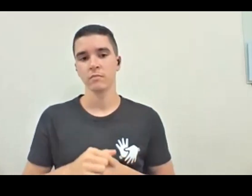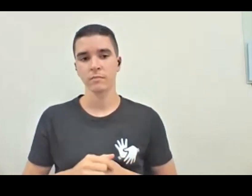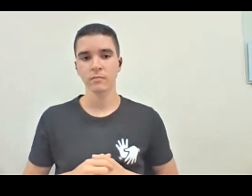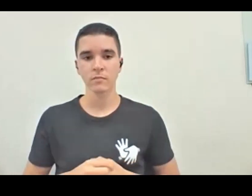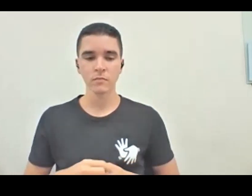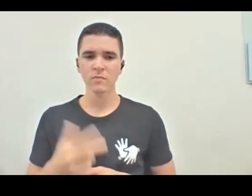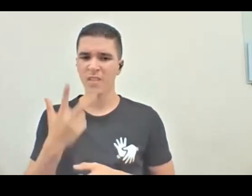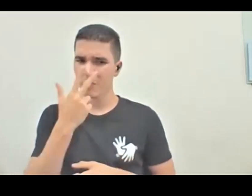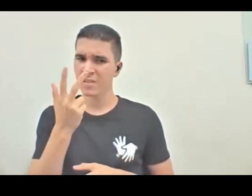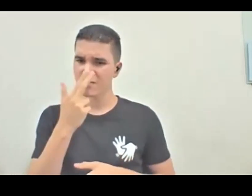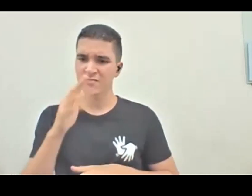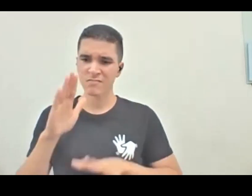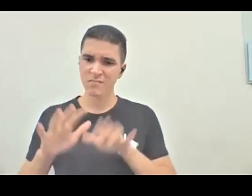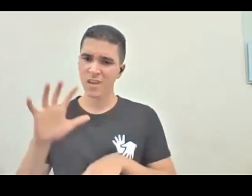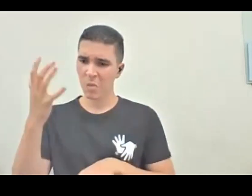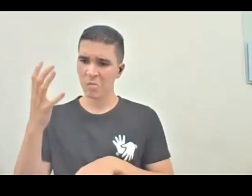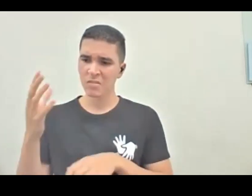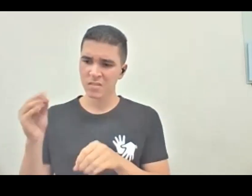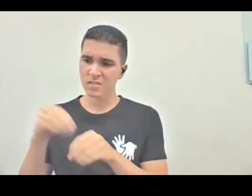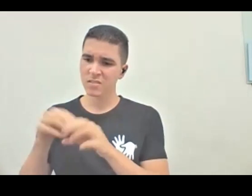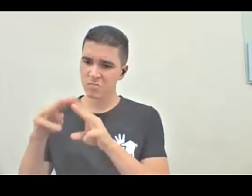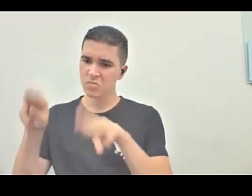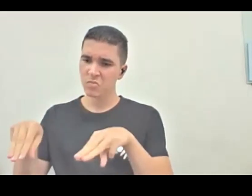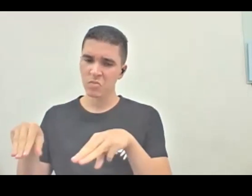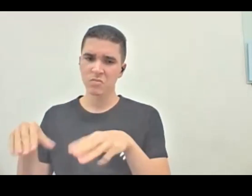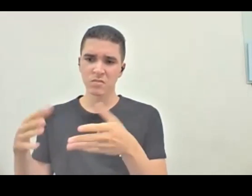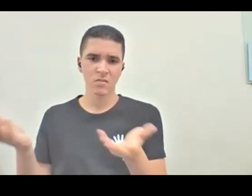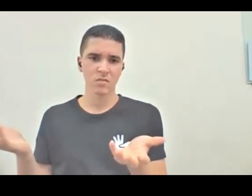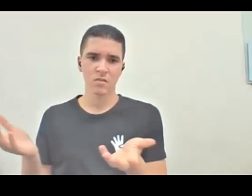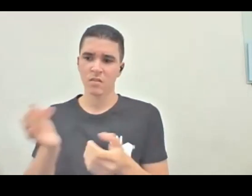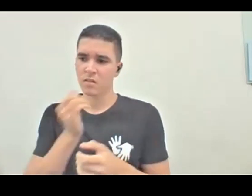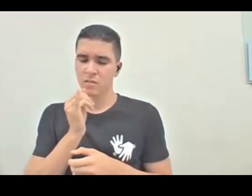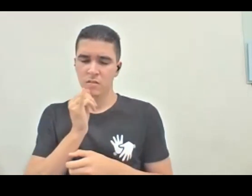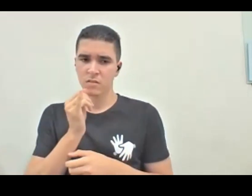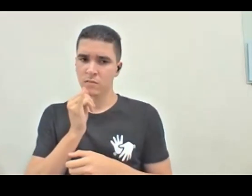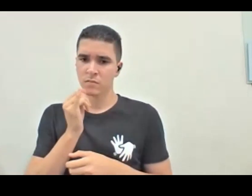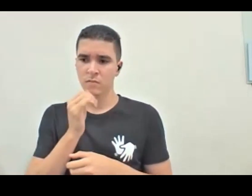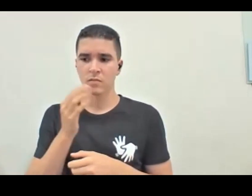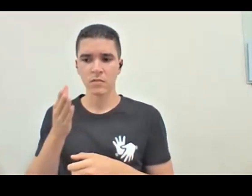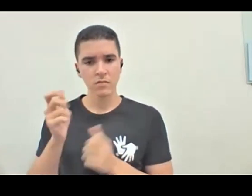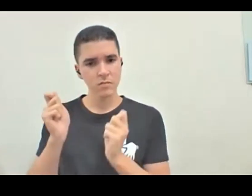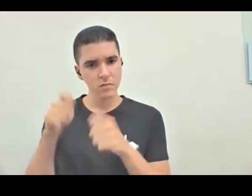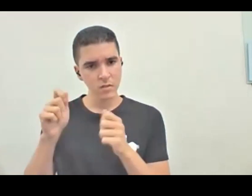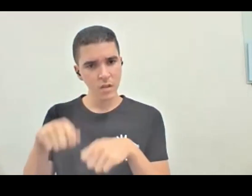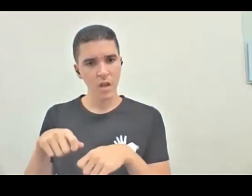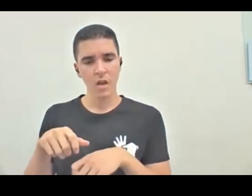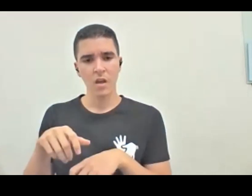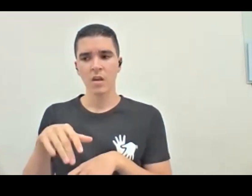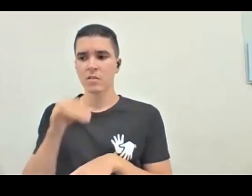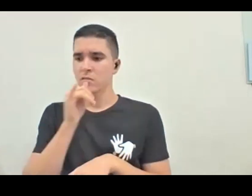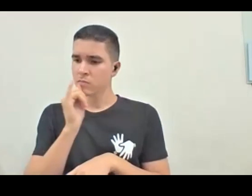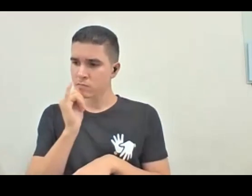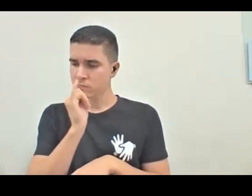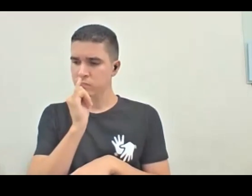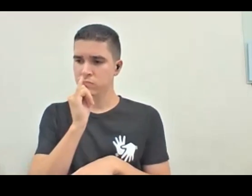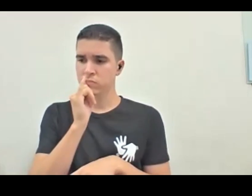parece que acontece isso dentro das instituições, dos museus, e eu queria dar um exemplo como isso pode muito bem funcionar, essa questão de estar a alguém